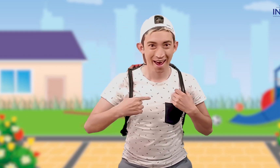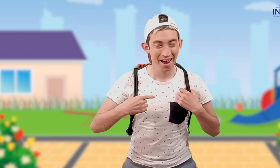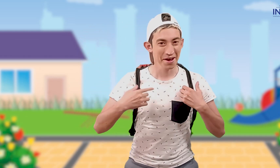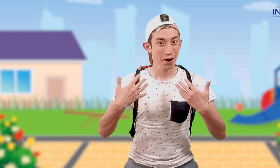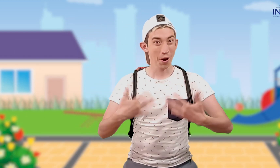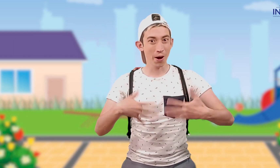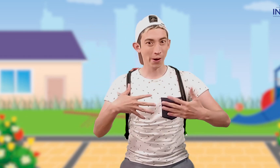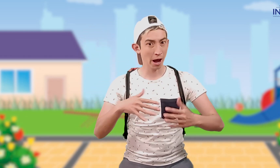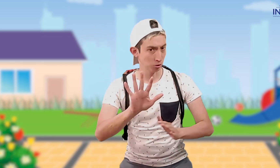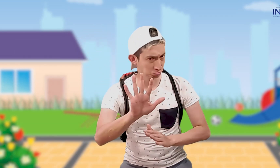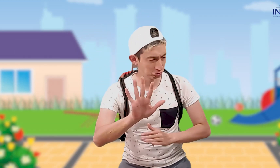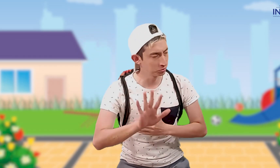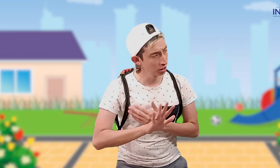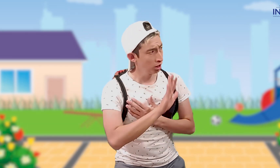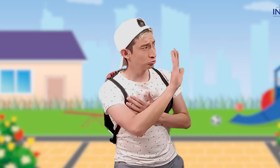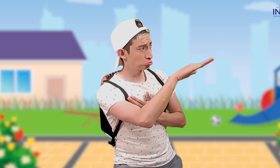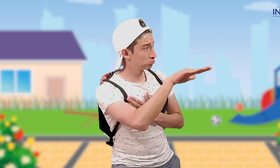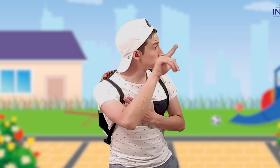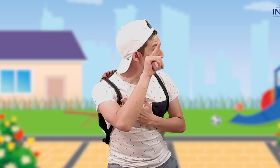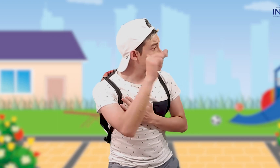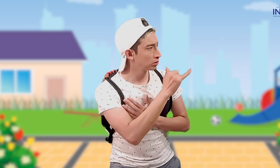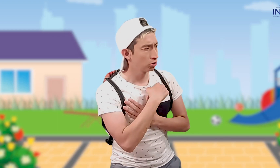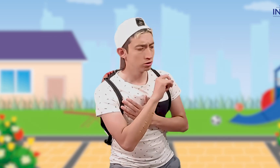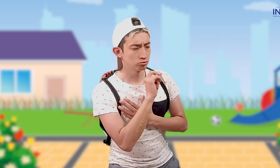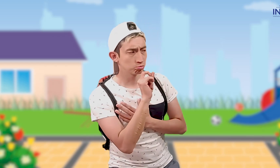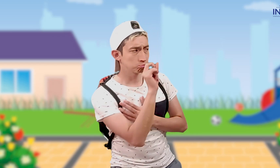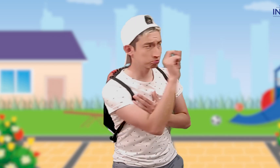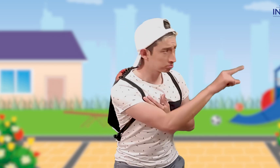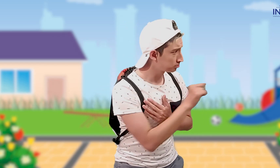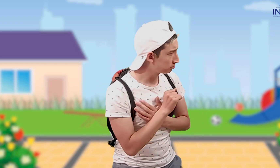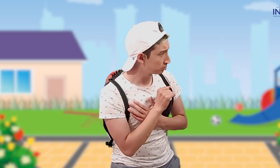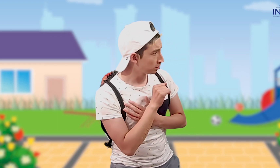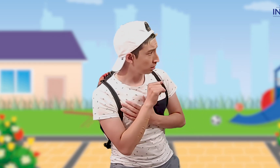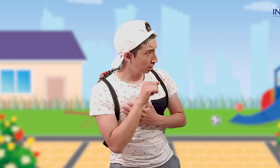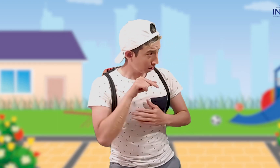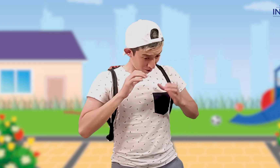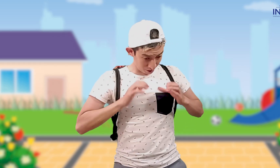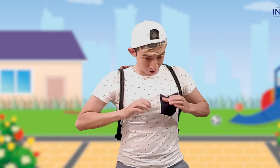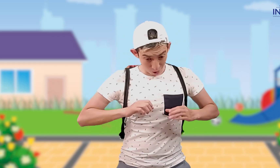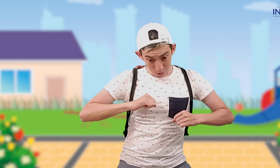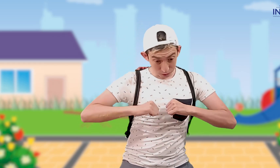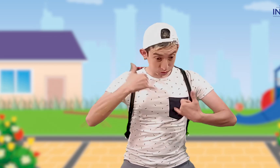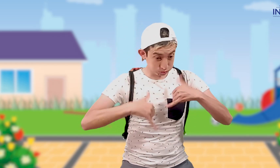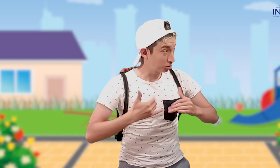¿Vieron? Pero esperen. Oye Lady, tengo una pregunta para ti. ¿Qué opinas del juego?